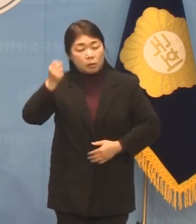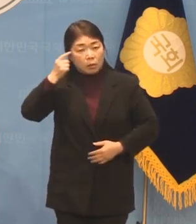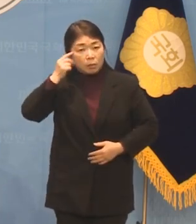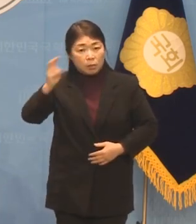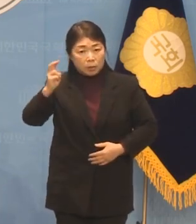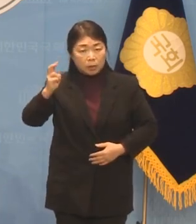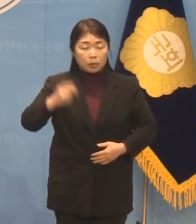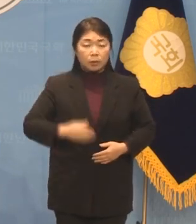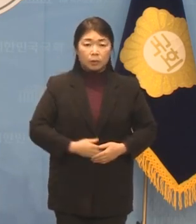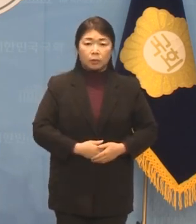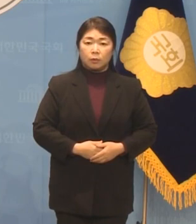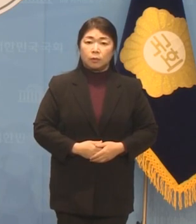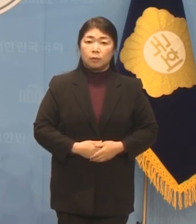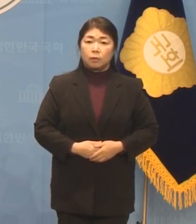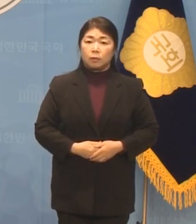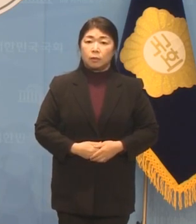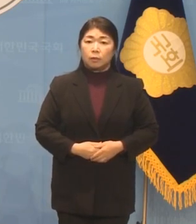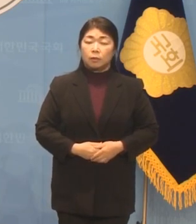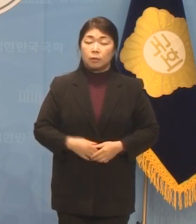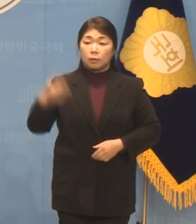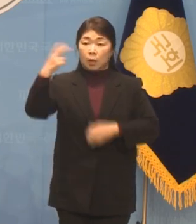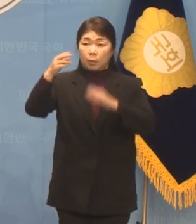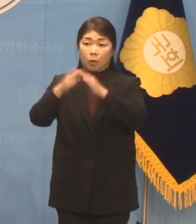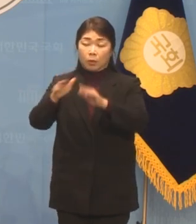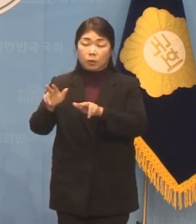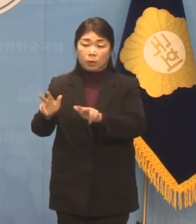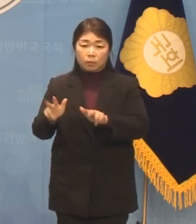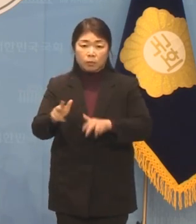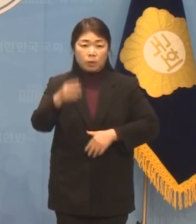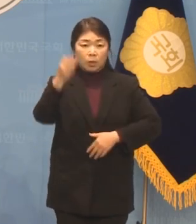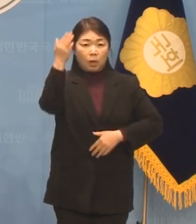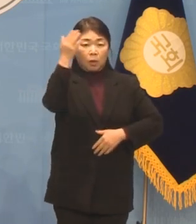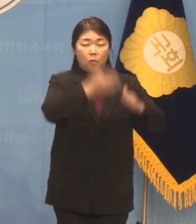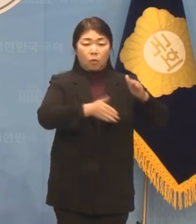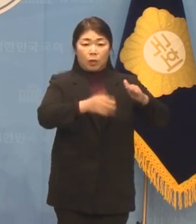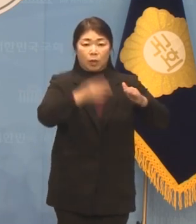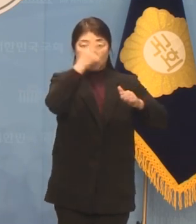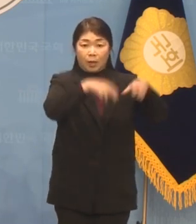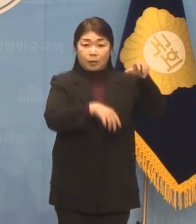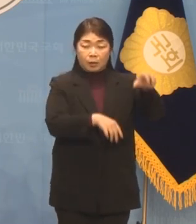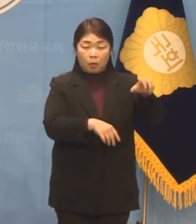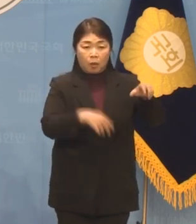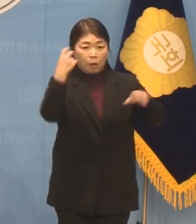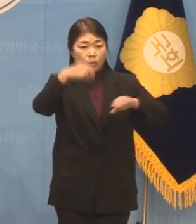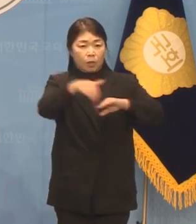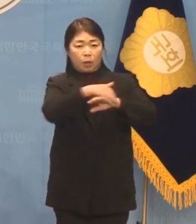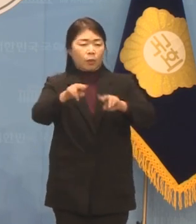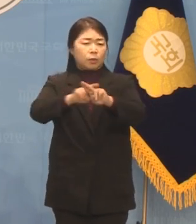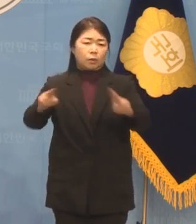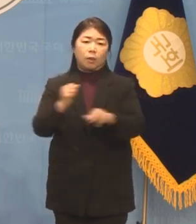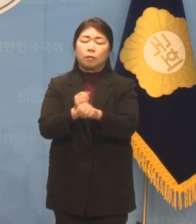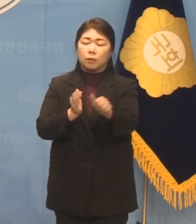감사원은 즉각 공수처 감사 계획을 철회하기 바랍니다.